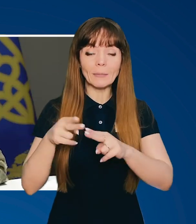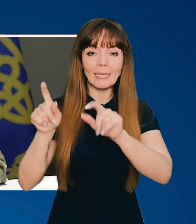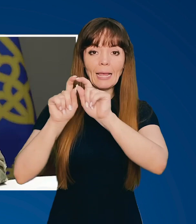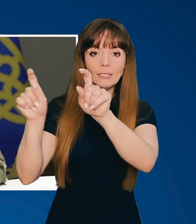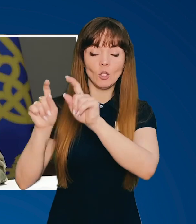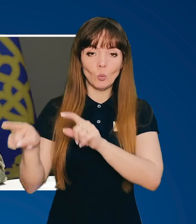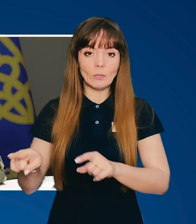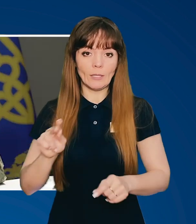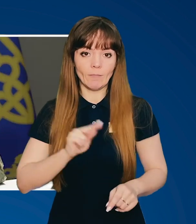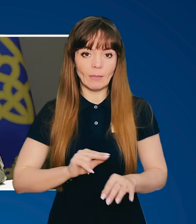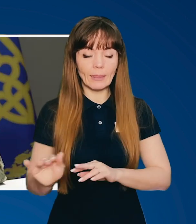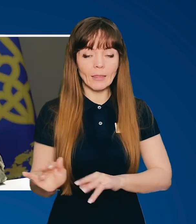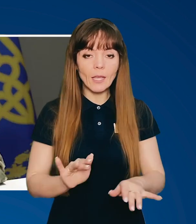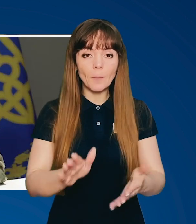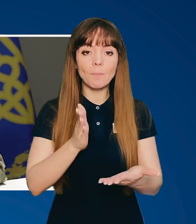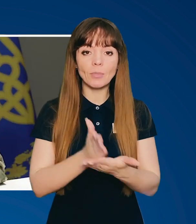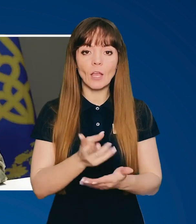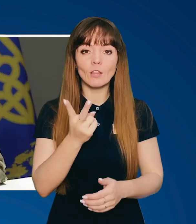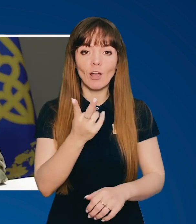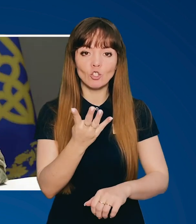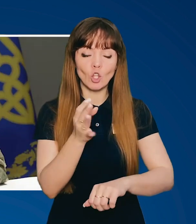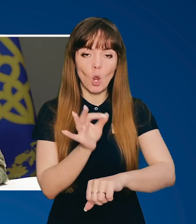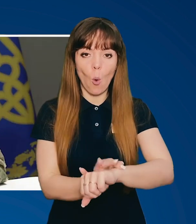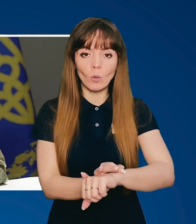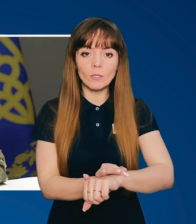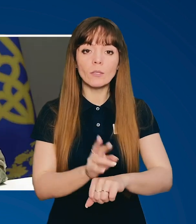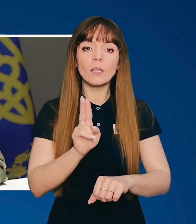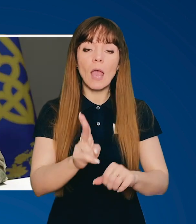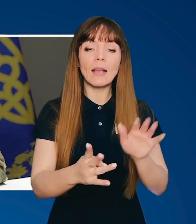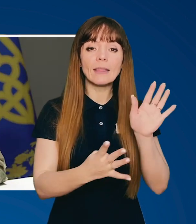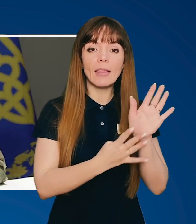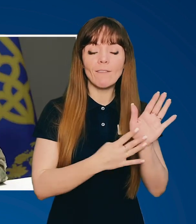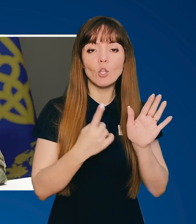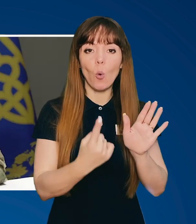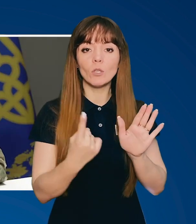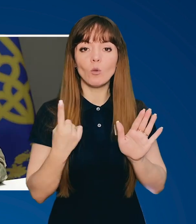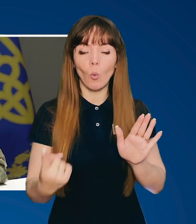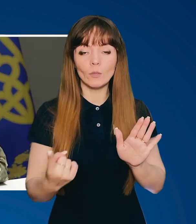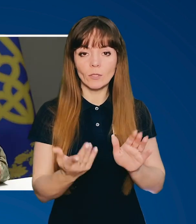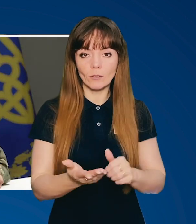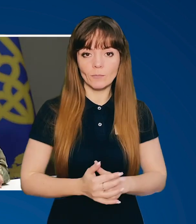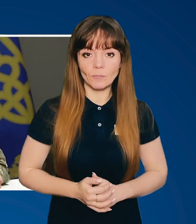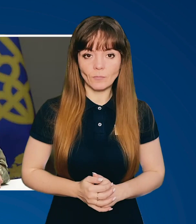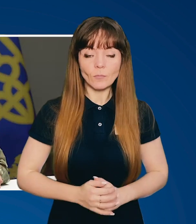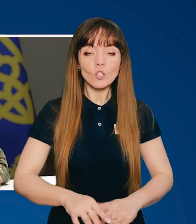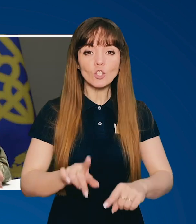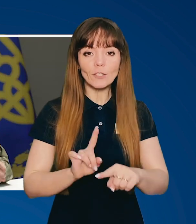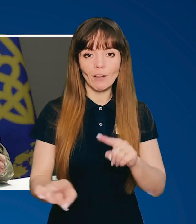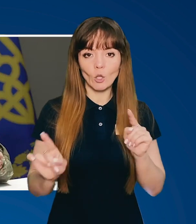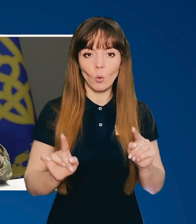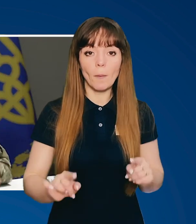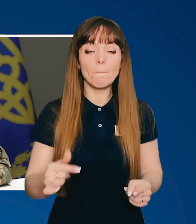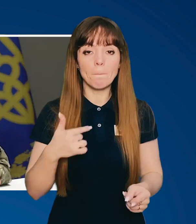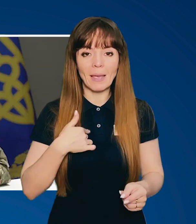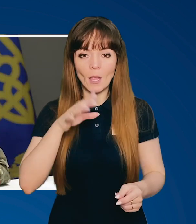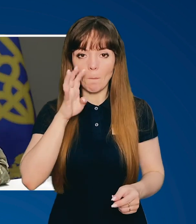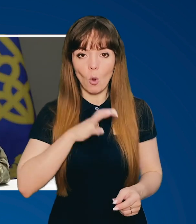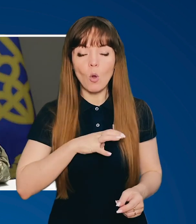щоб ці інституції діяли. Є 24 години, як 9-1-1. Швидко. Мені